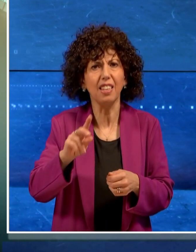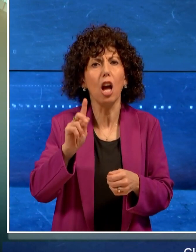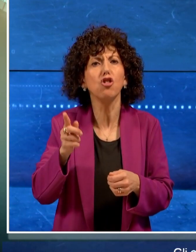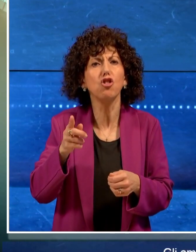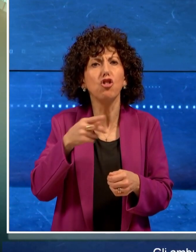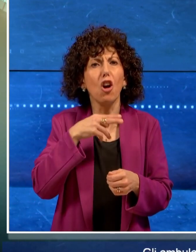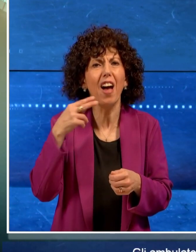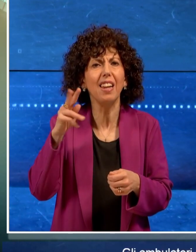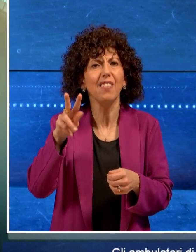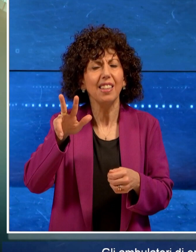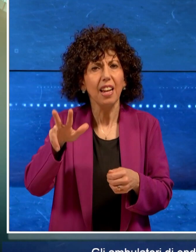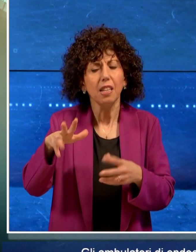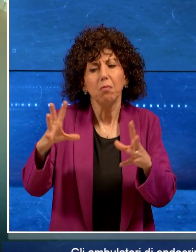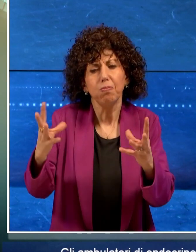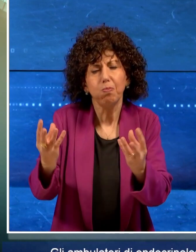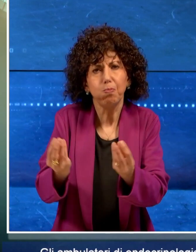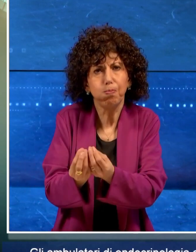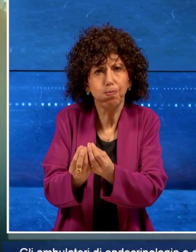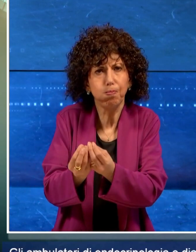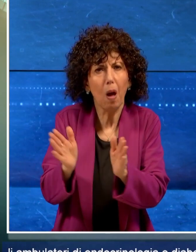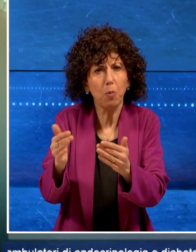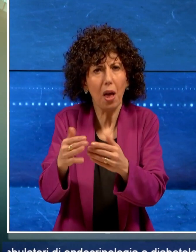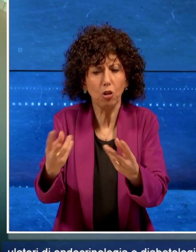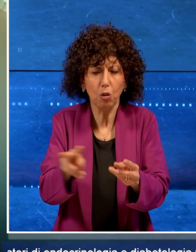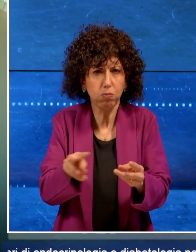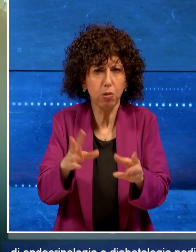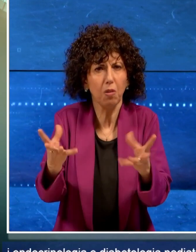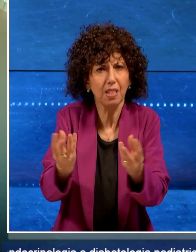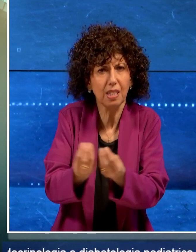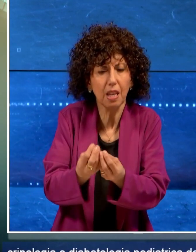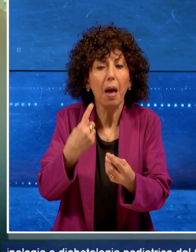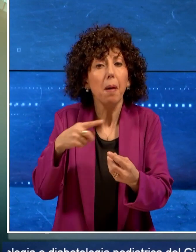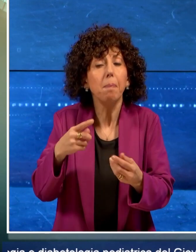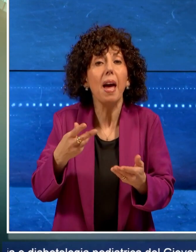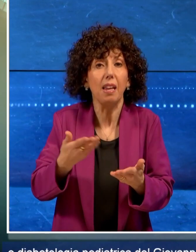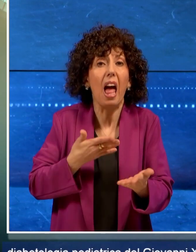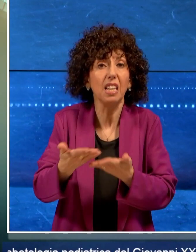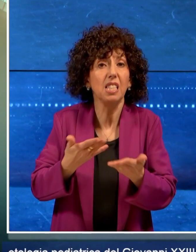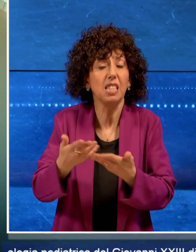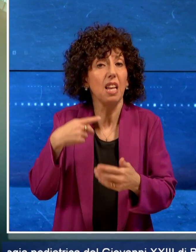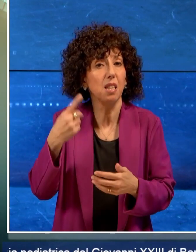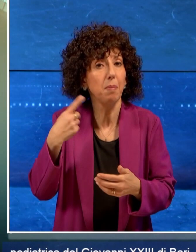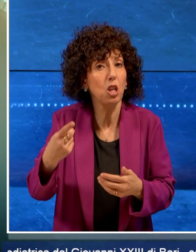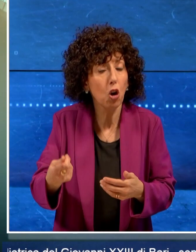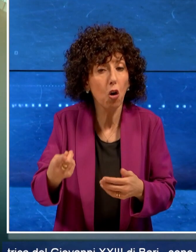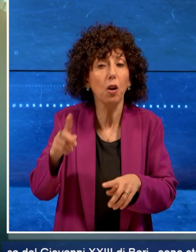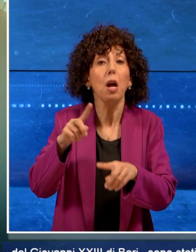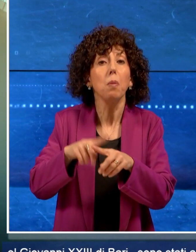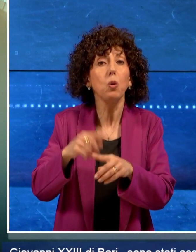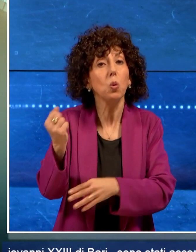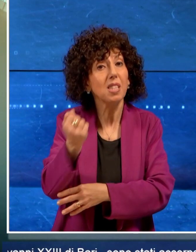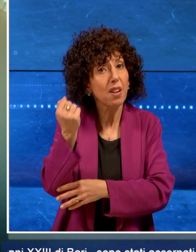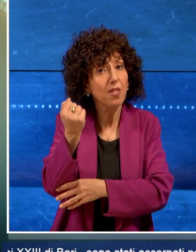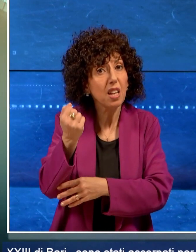sono stati accorpati per assicurare migliore assistenza e maggiore copertura dei